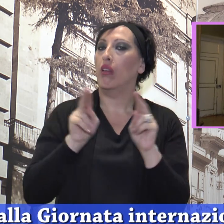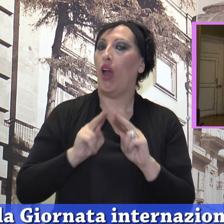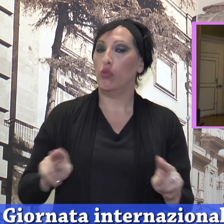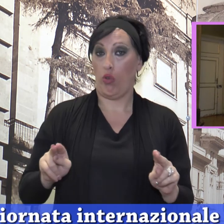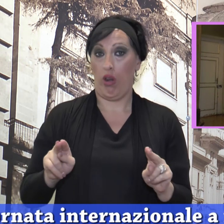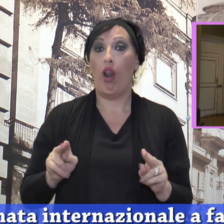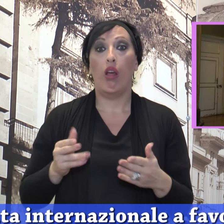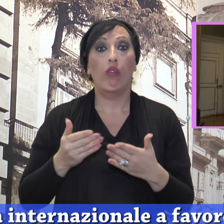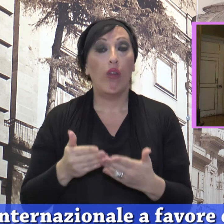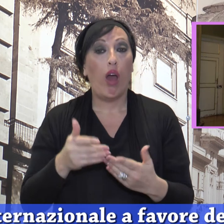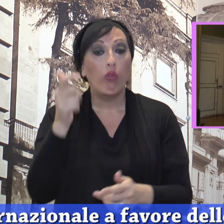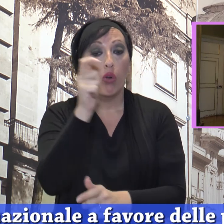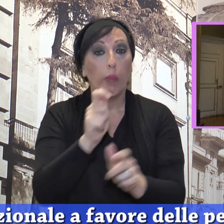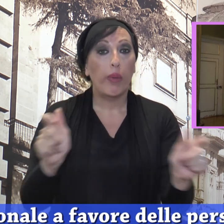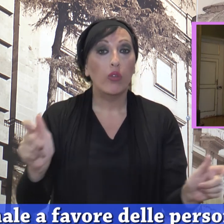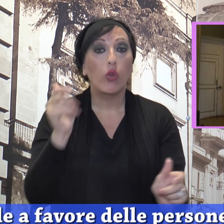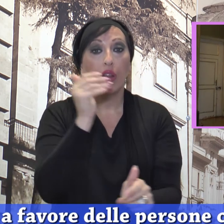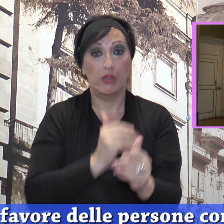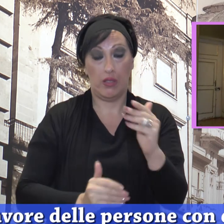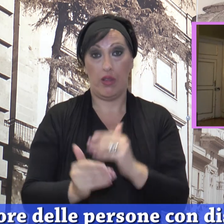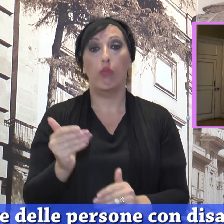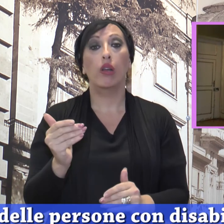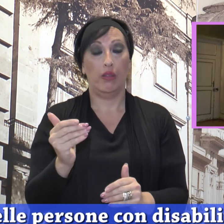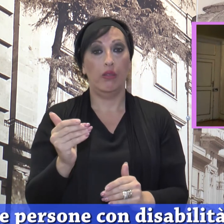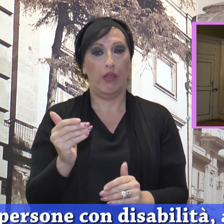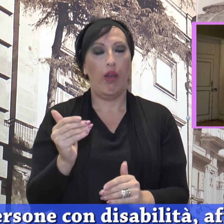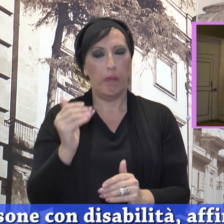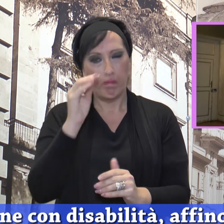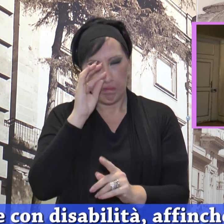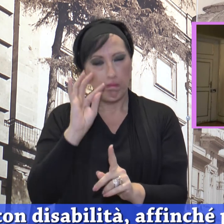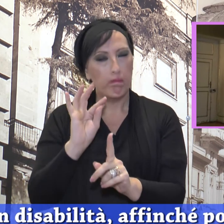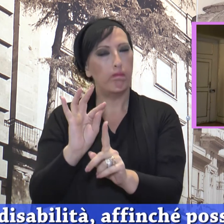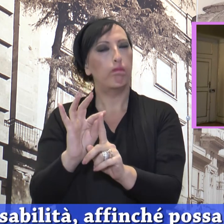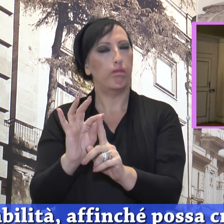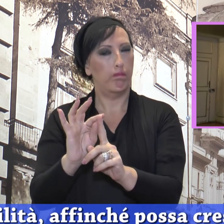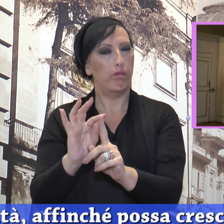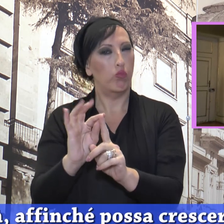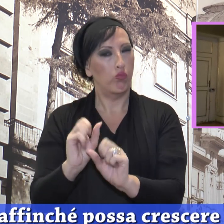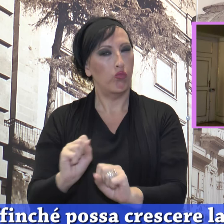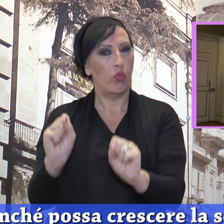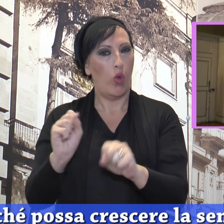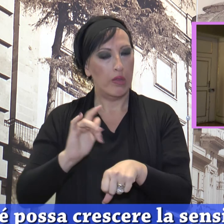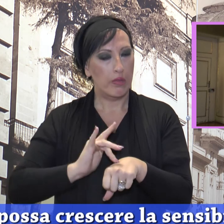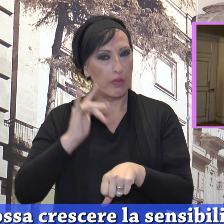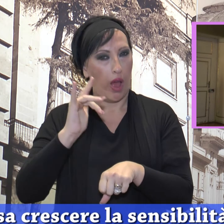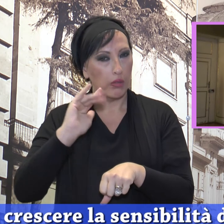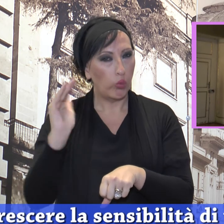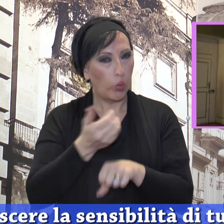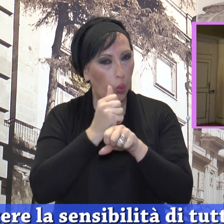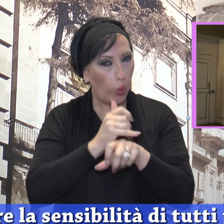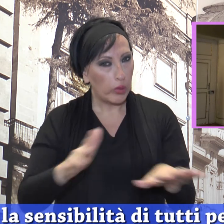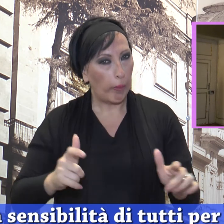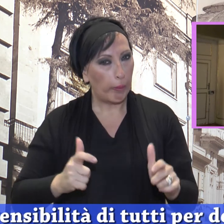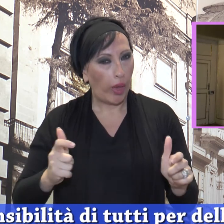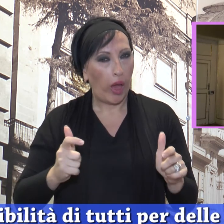a favore delle persone con disabilità affinché possa crescere la